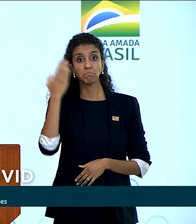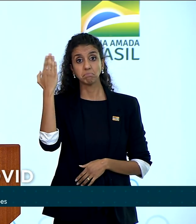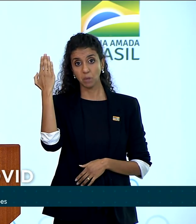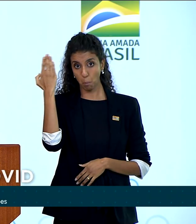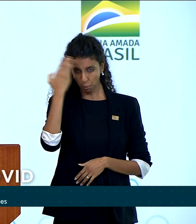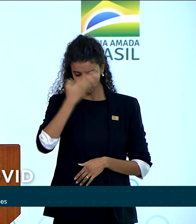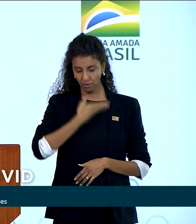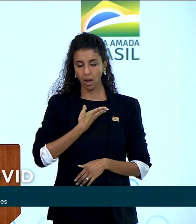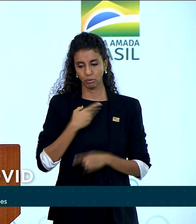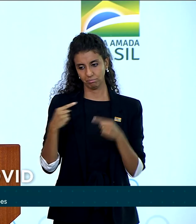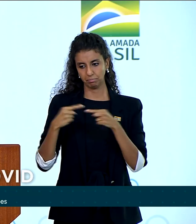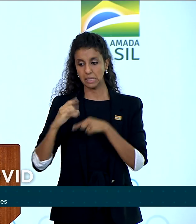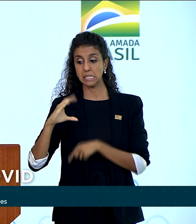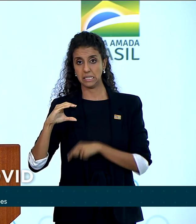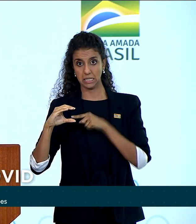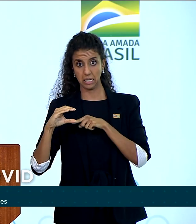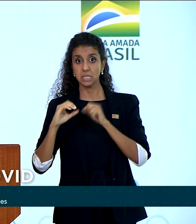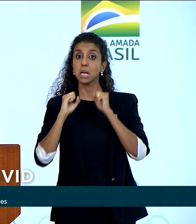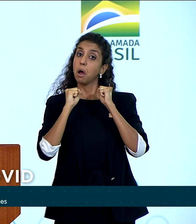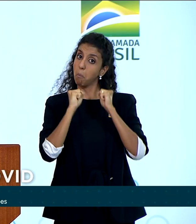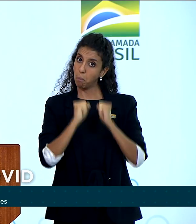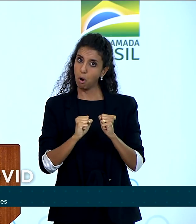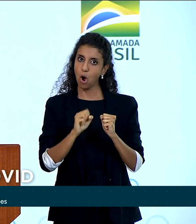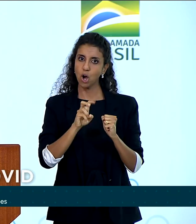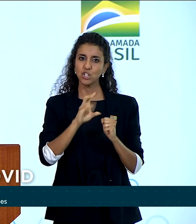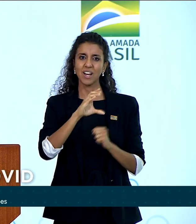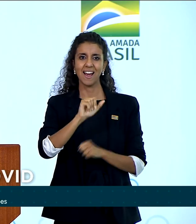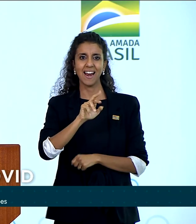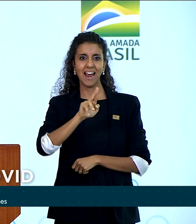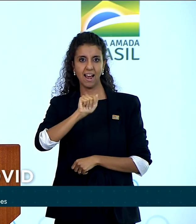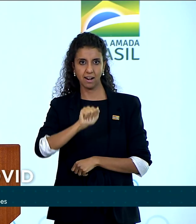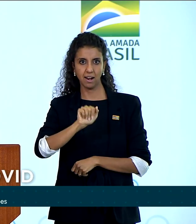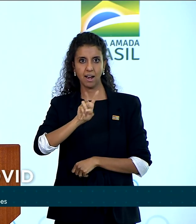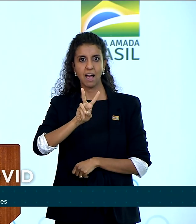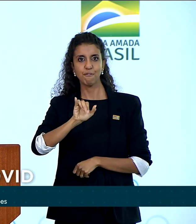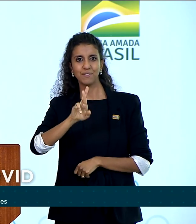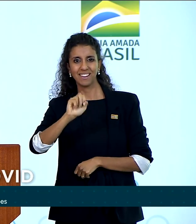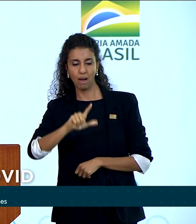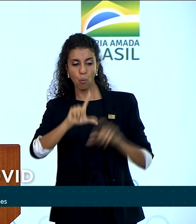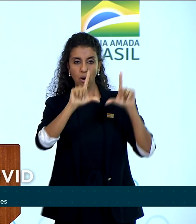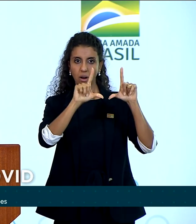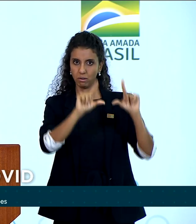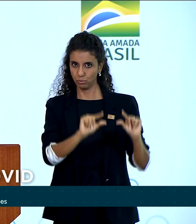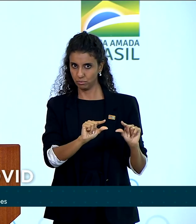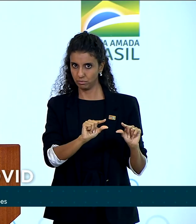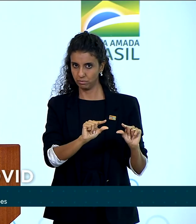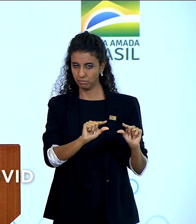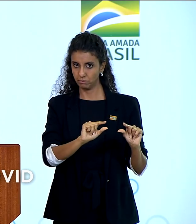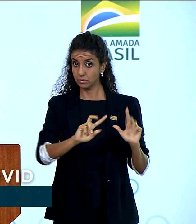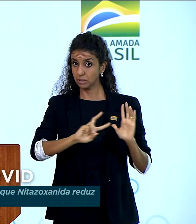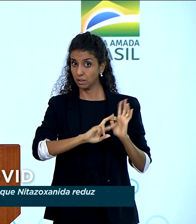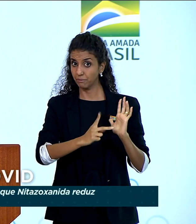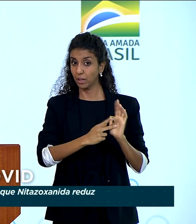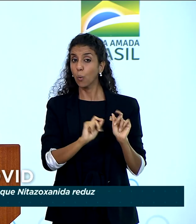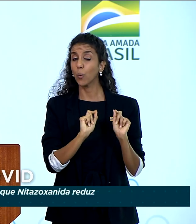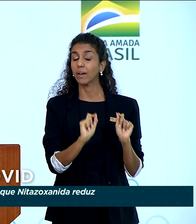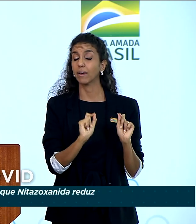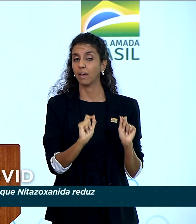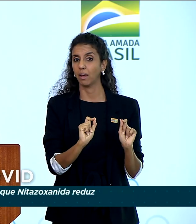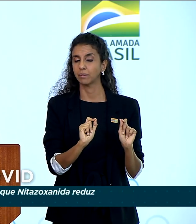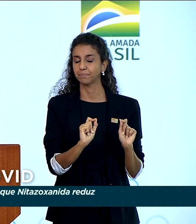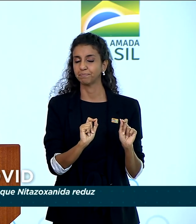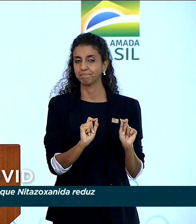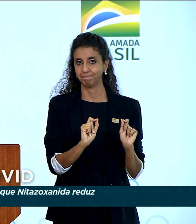cientificamente, que é capaz de reduzir a carga viral. Com essa redução da carga viral, o que significa isso na prática?